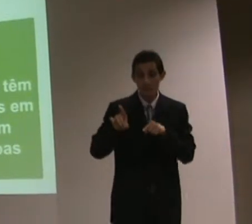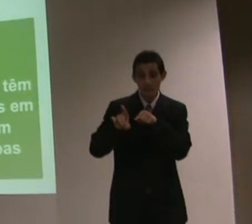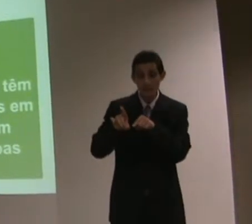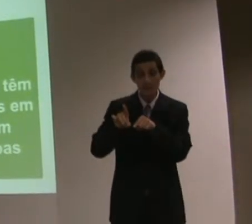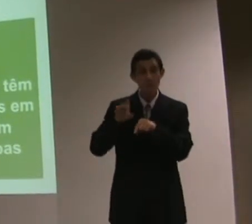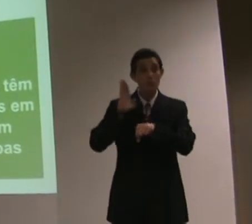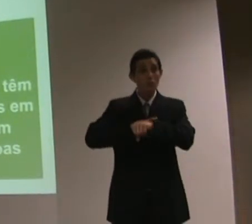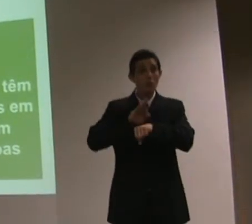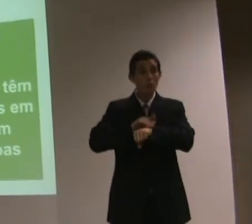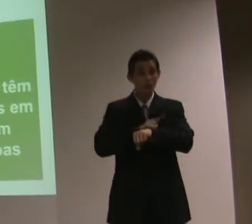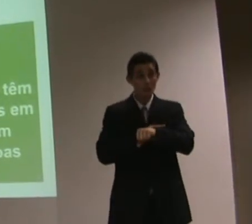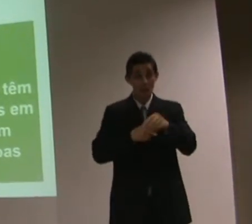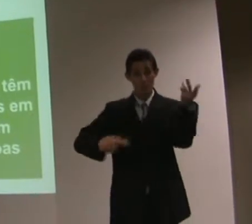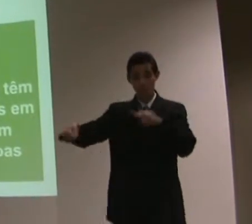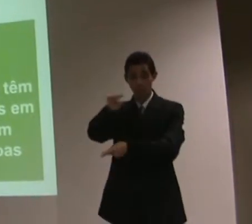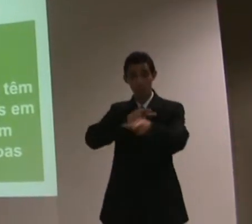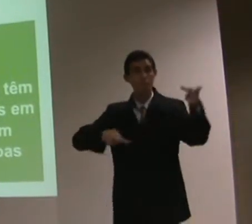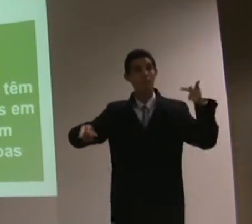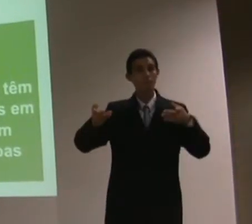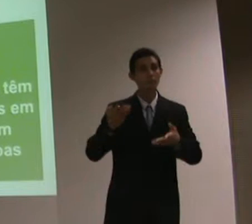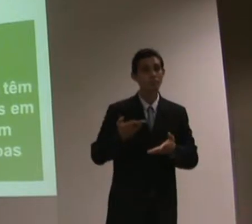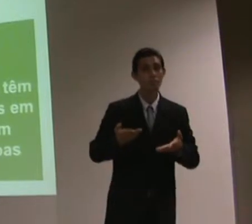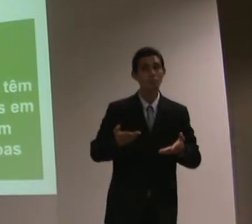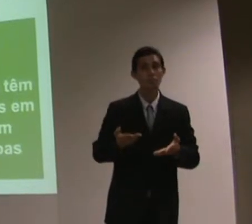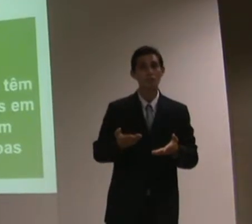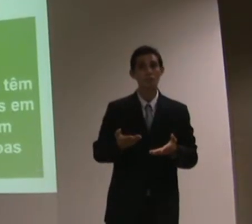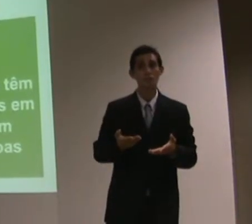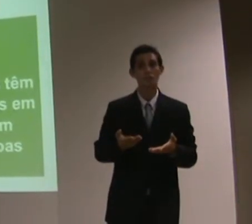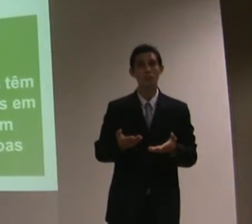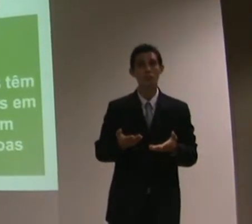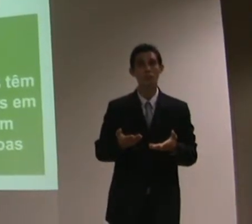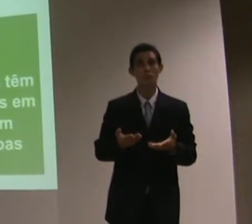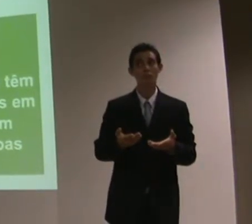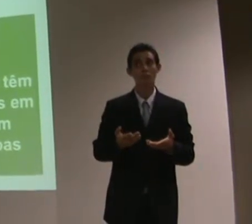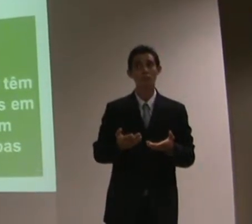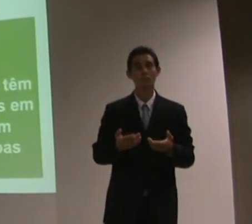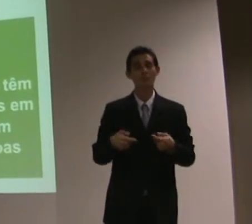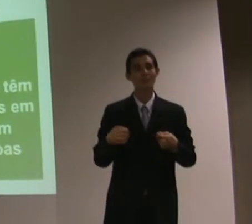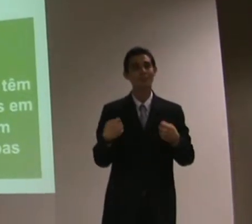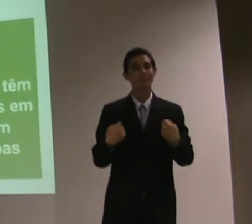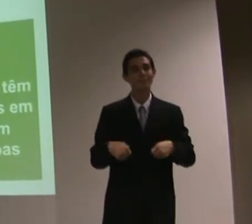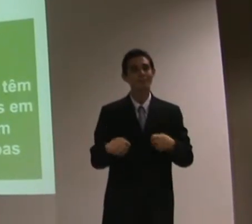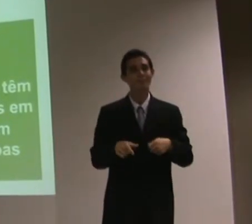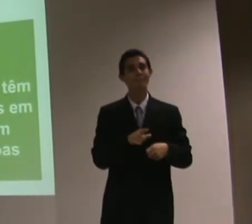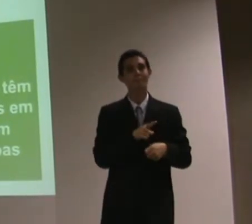pessoa com deficiência, nesse mesmo trabalhador com deficiência, é preciso ouvir a pessoa com deficiência.